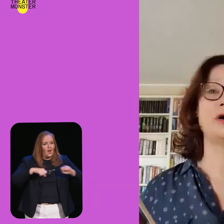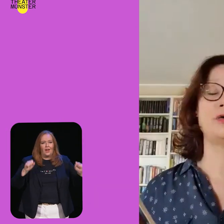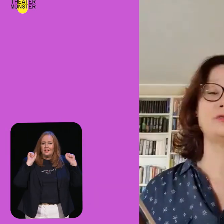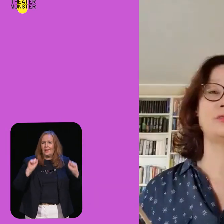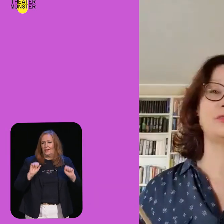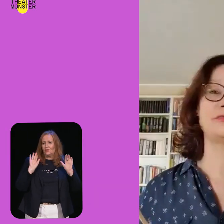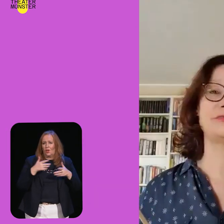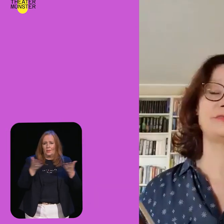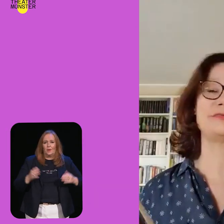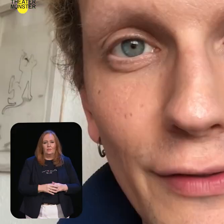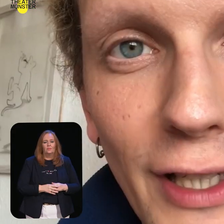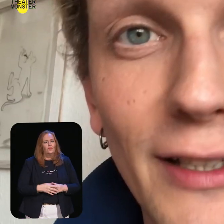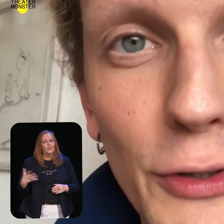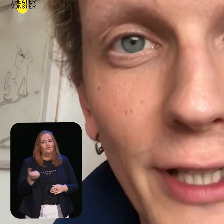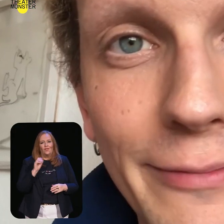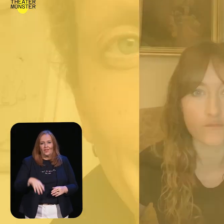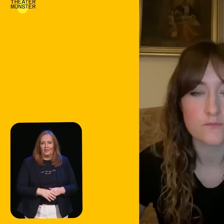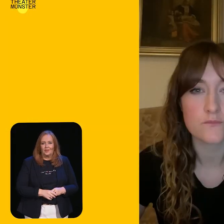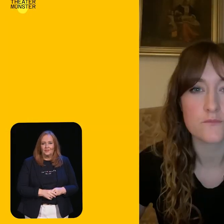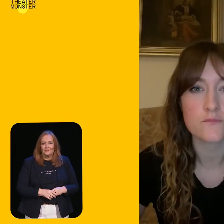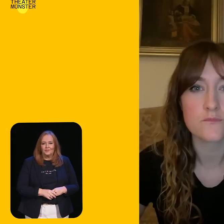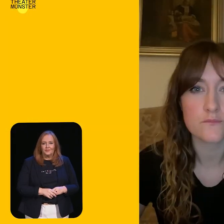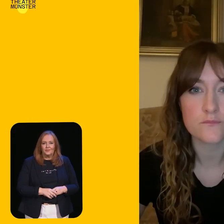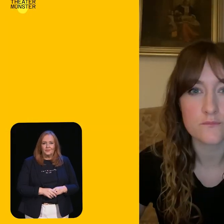mögen ausüben dürfen. Wir kriegen das schon hin.